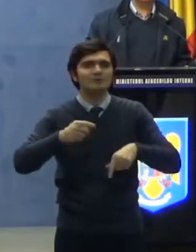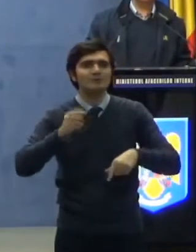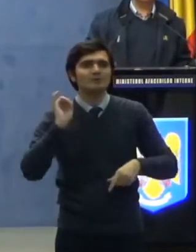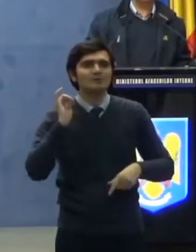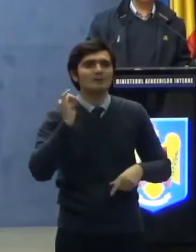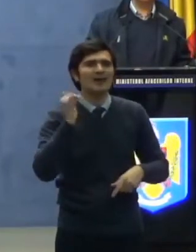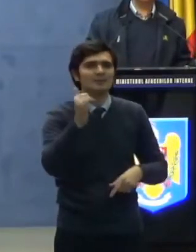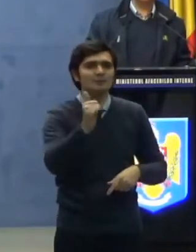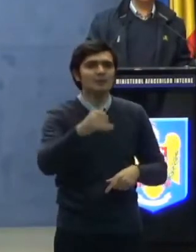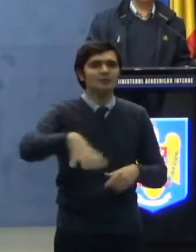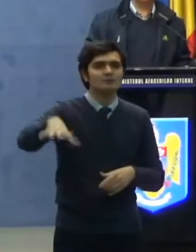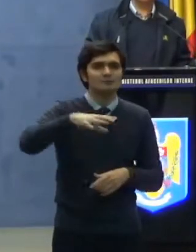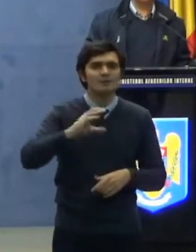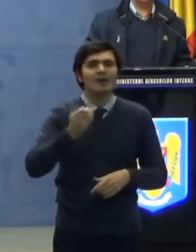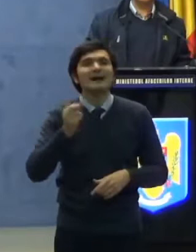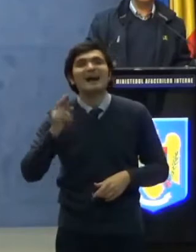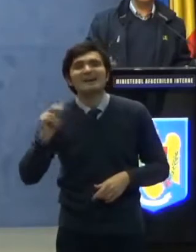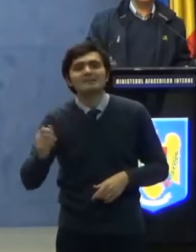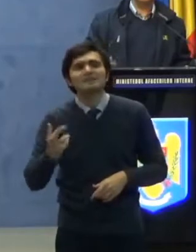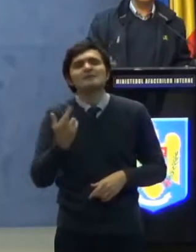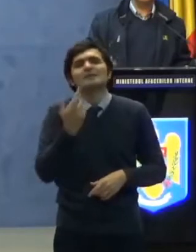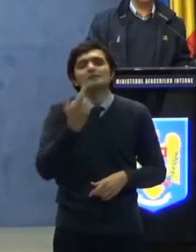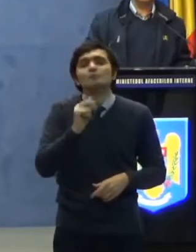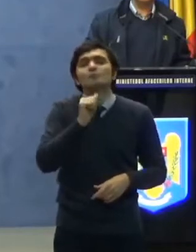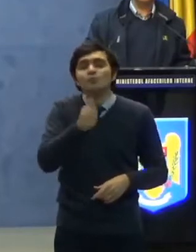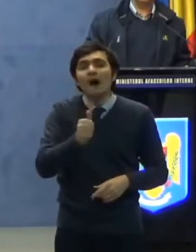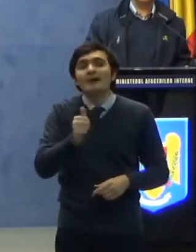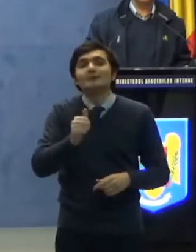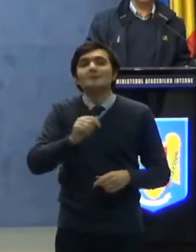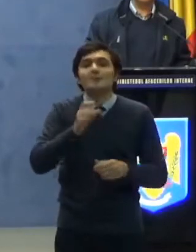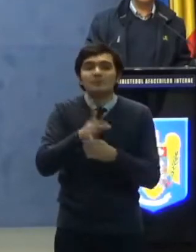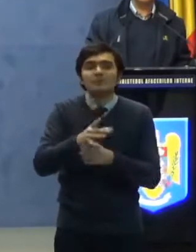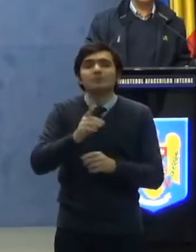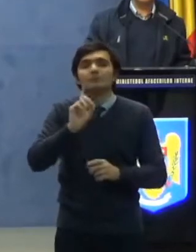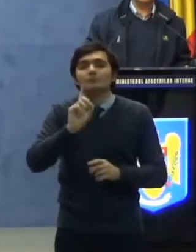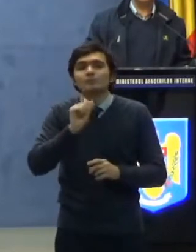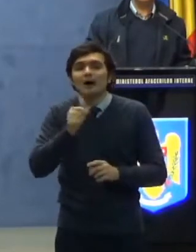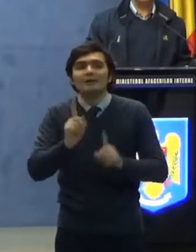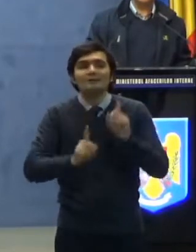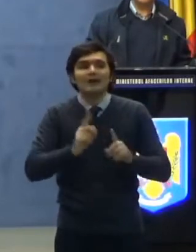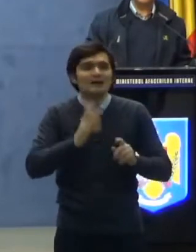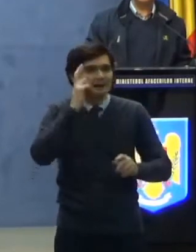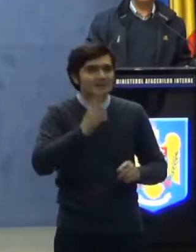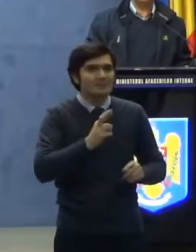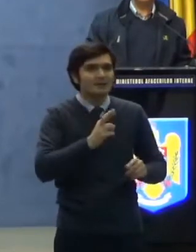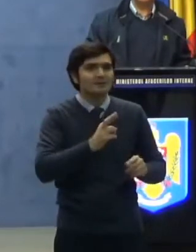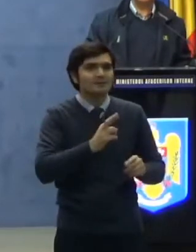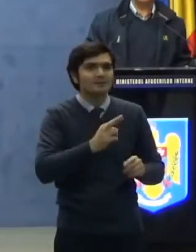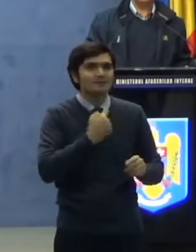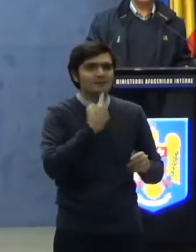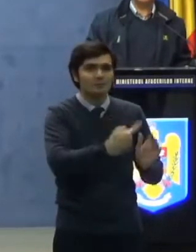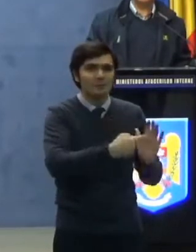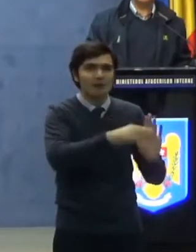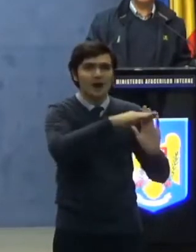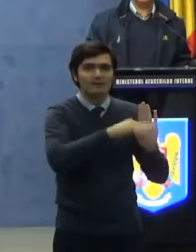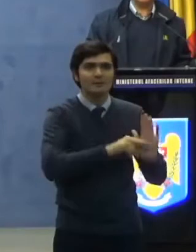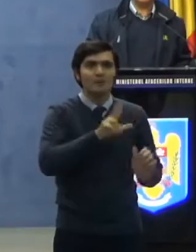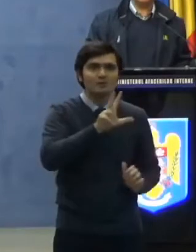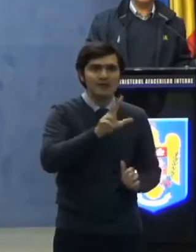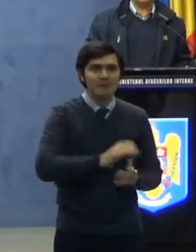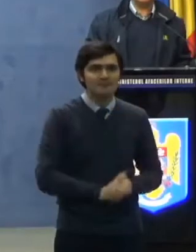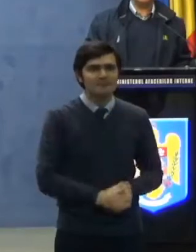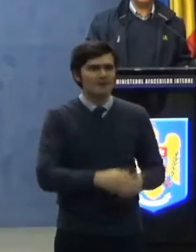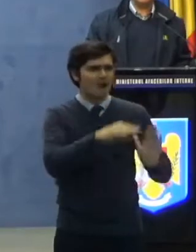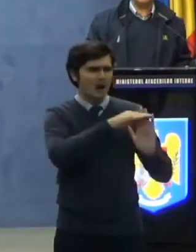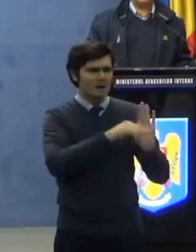carantinată, decât dacă sunt respectate dispozițiile articolului 3. Articolul